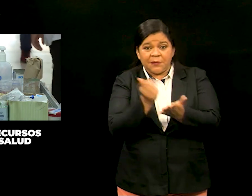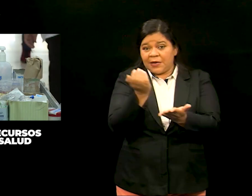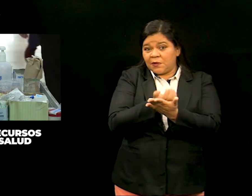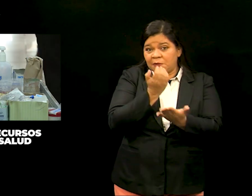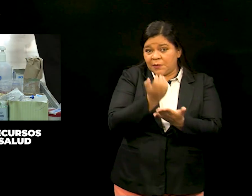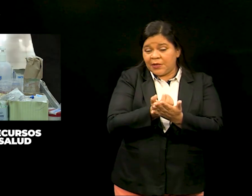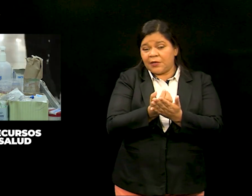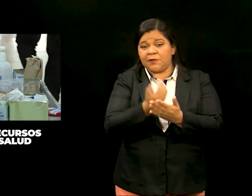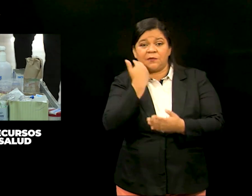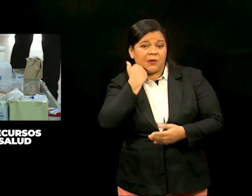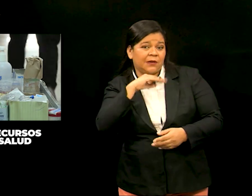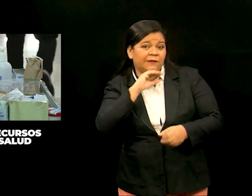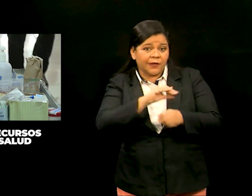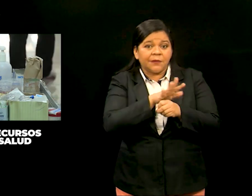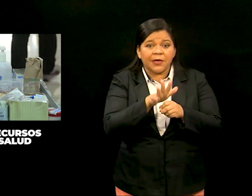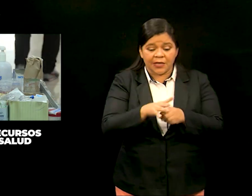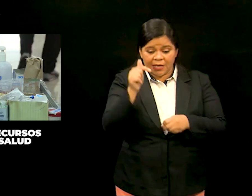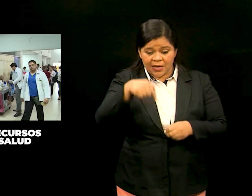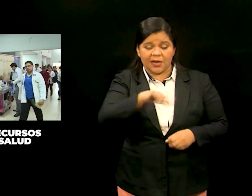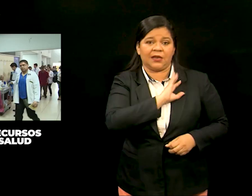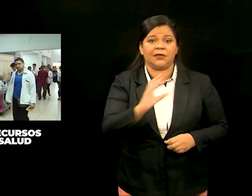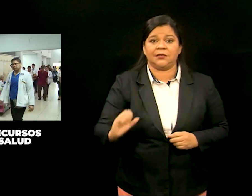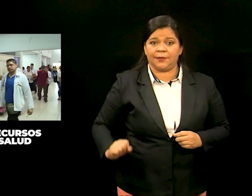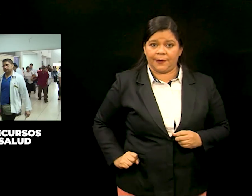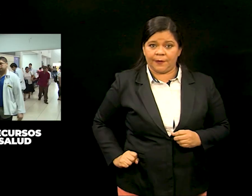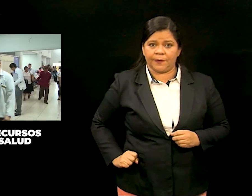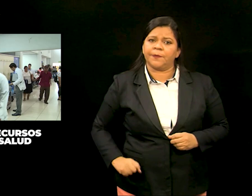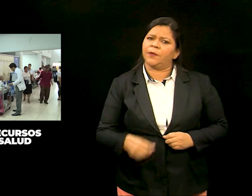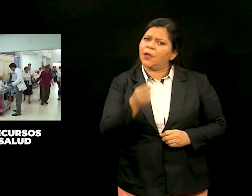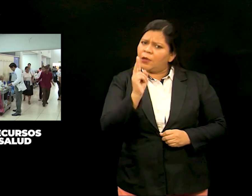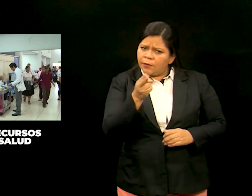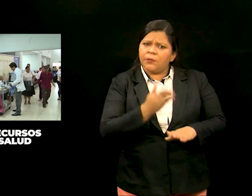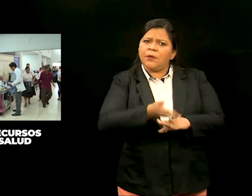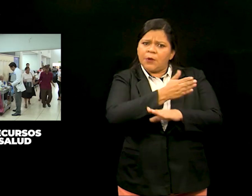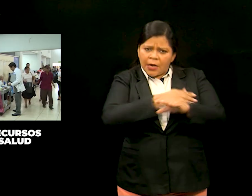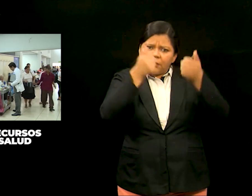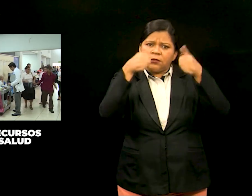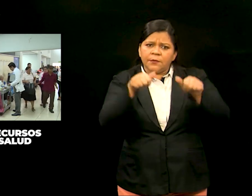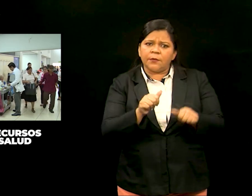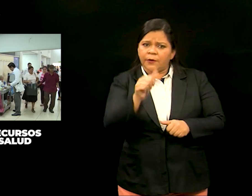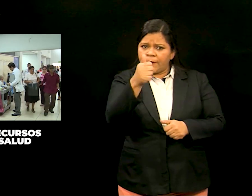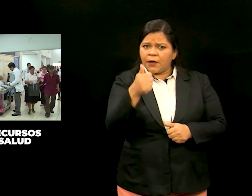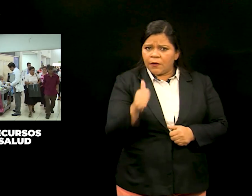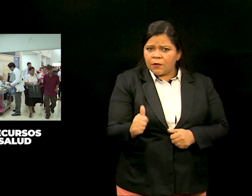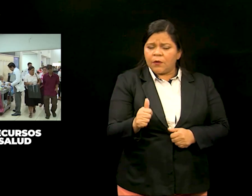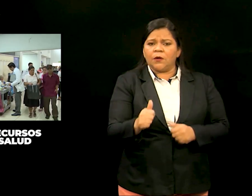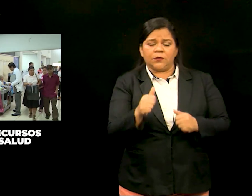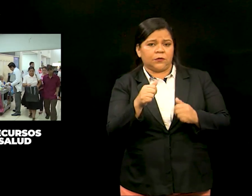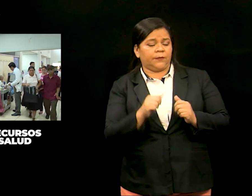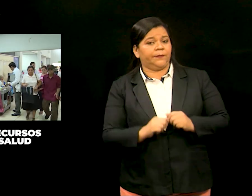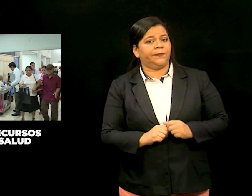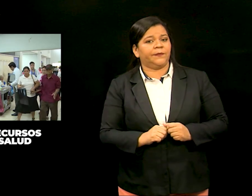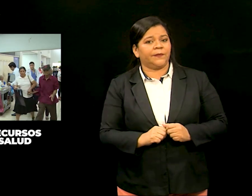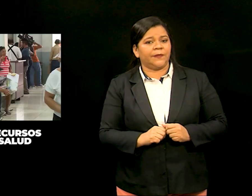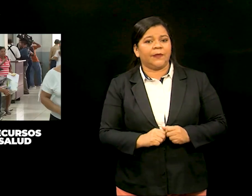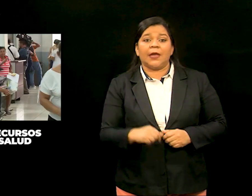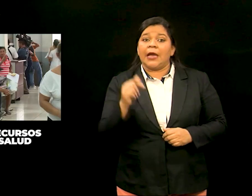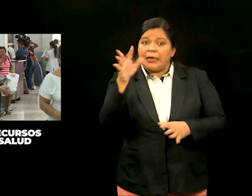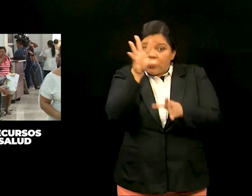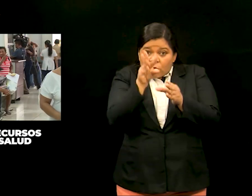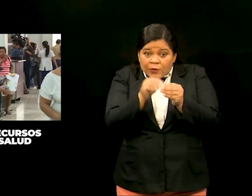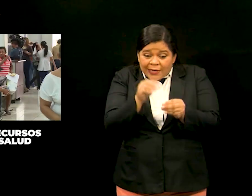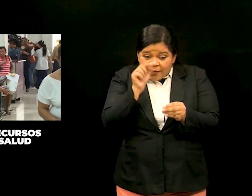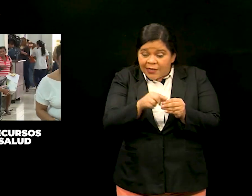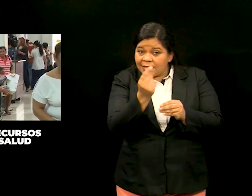causada por el COVID-19 en El Salvador, misma que fue aprobada en agosto de este año por el Legislativo. De la